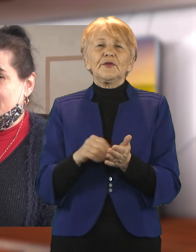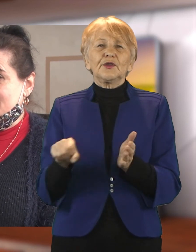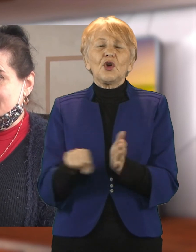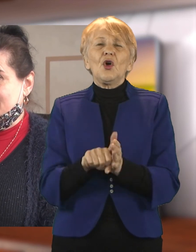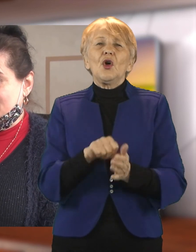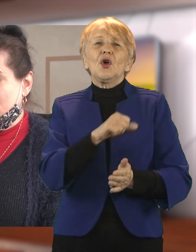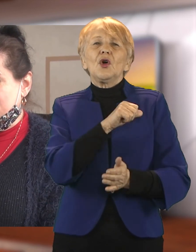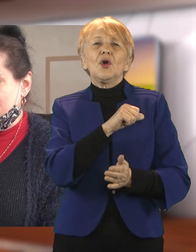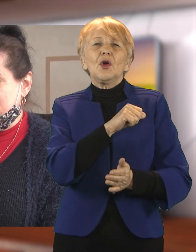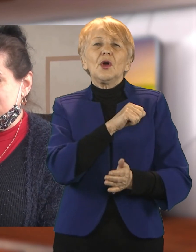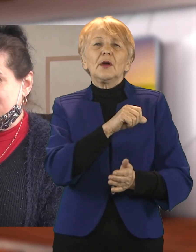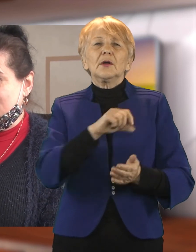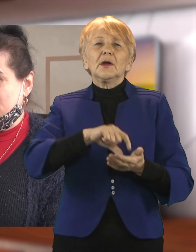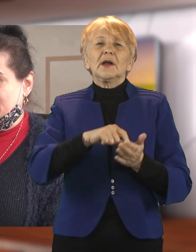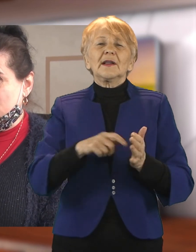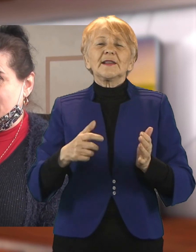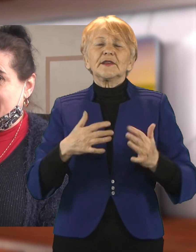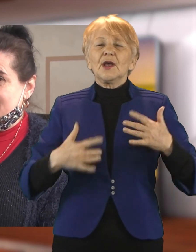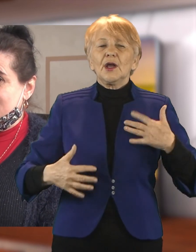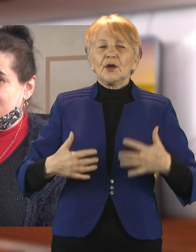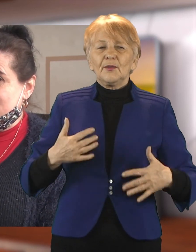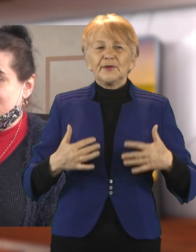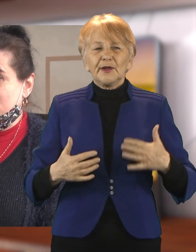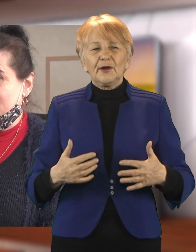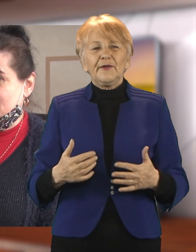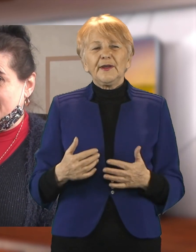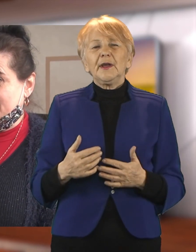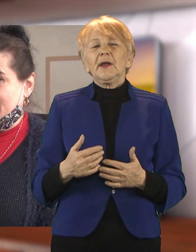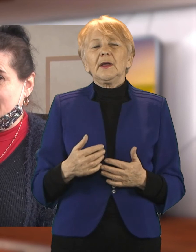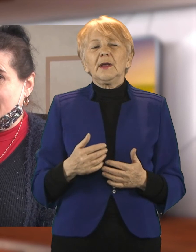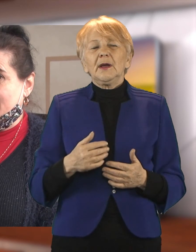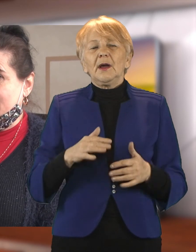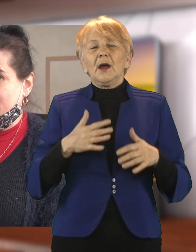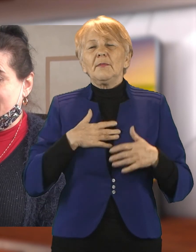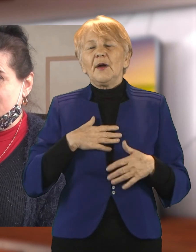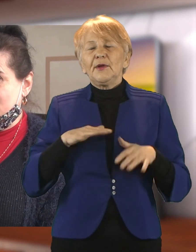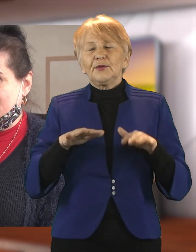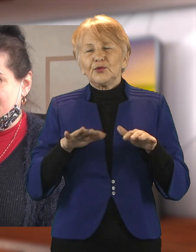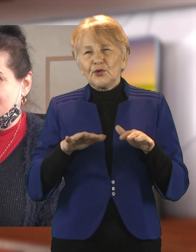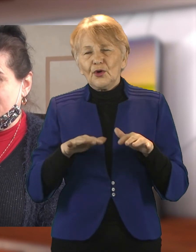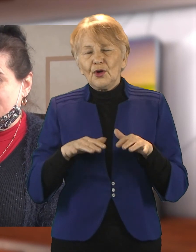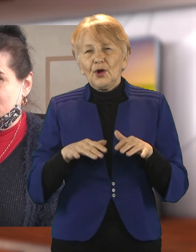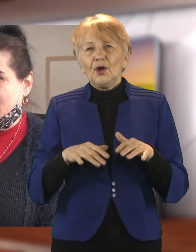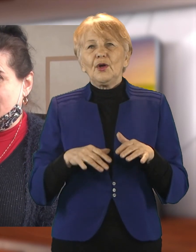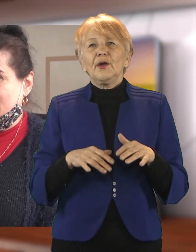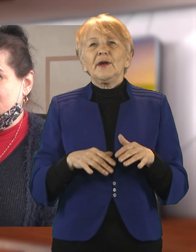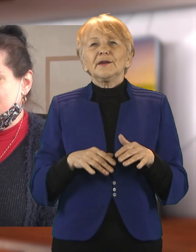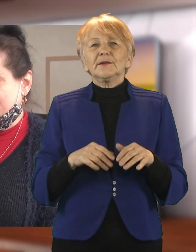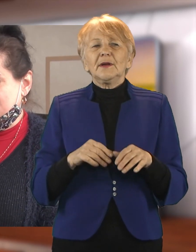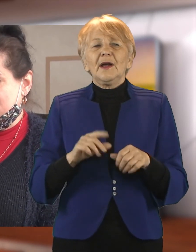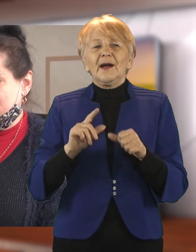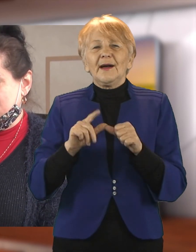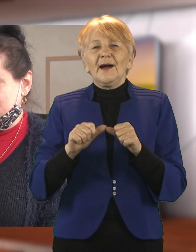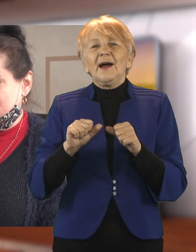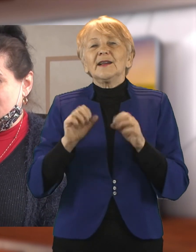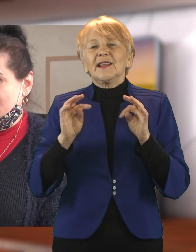mając też taką ilość komputerów, a klasy nasze są nieliczne. Najbardziej liczna klasa pierwsza to jest